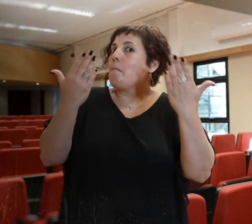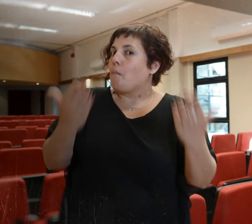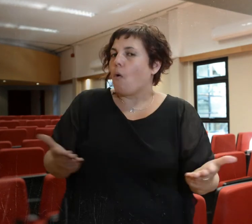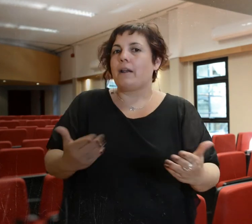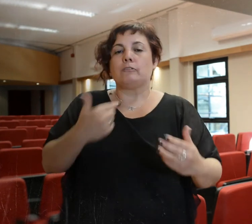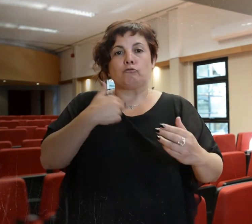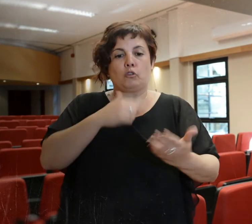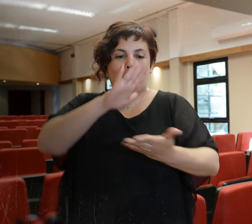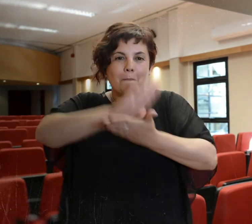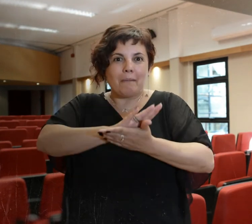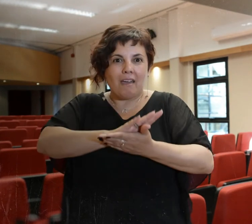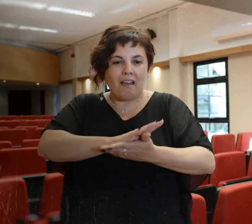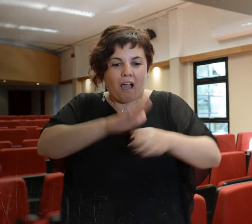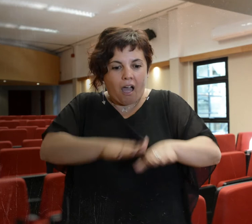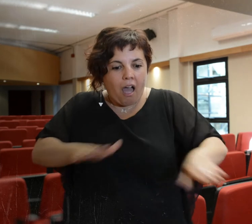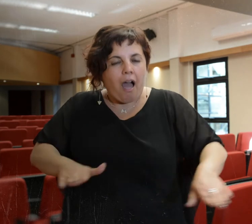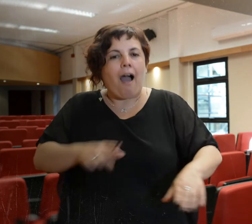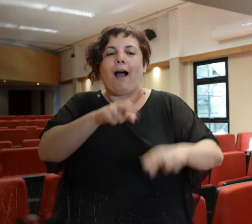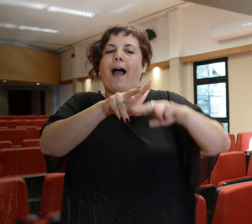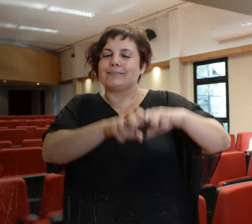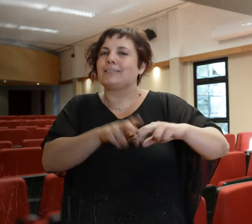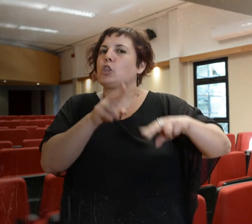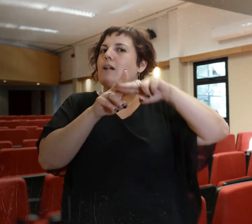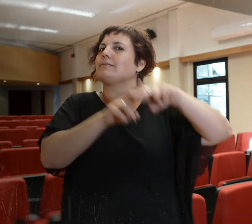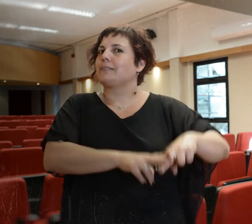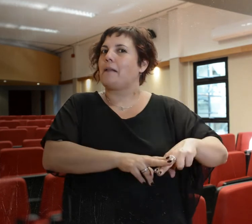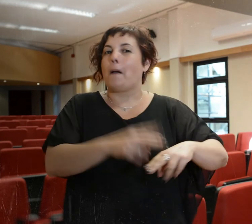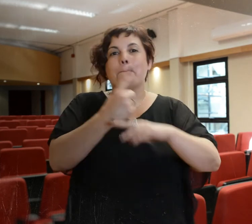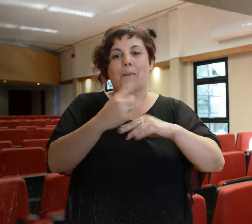colocamos stickers para marcar asientos preferenciales en la primera fila.